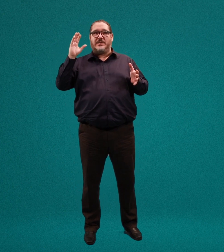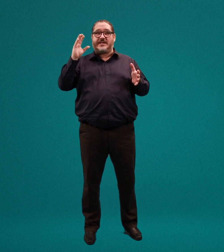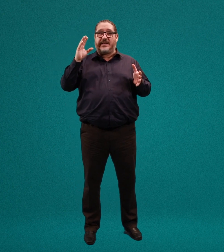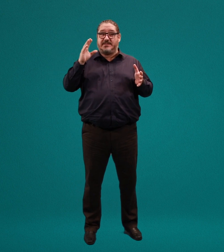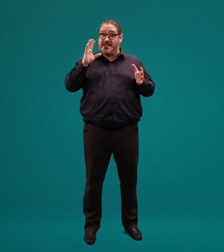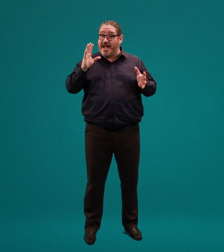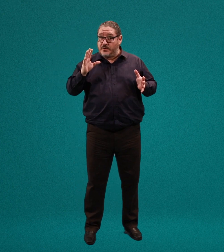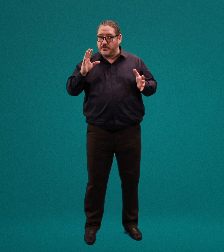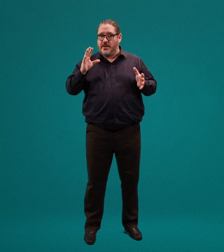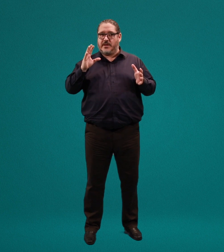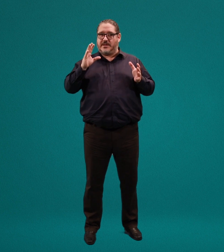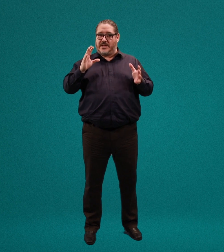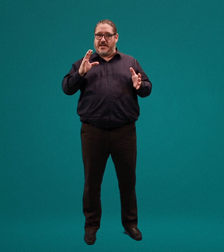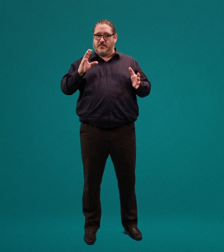mensajes diarios que teníamos.